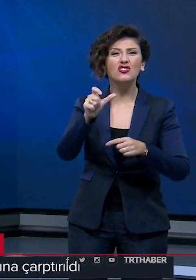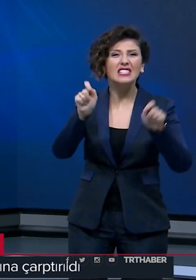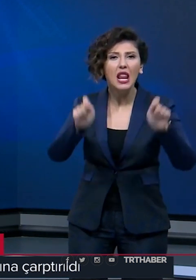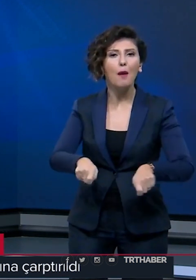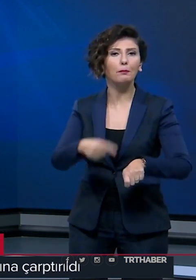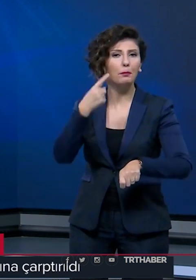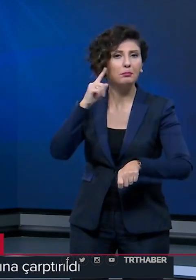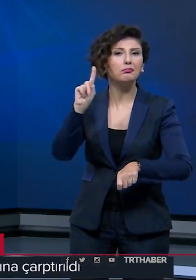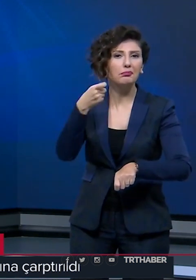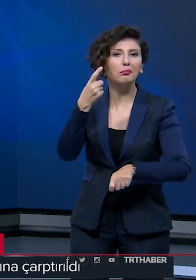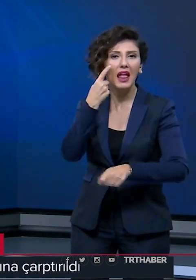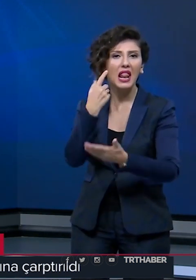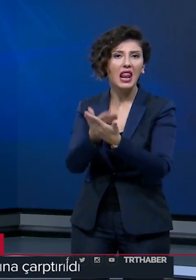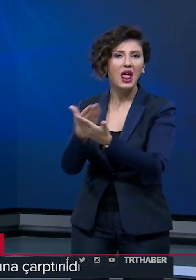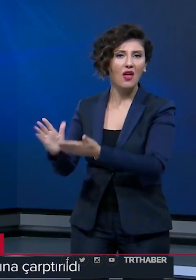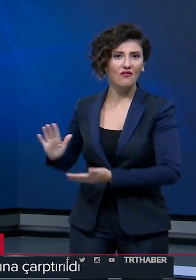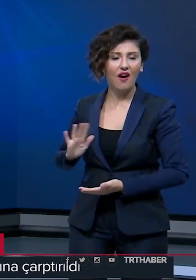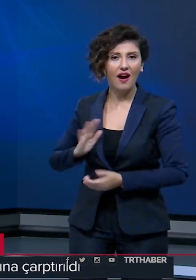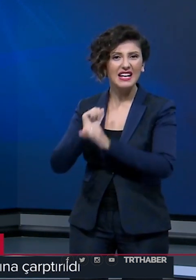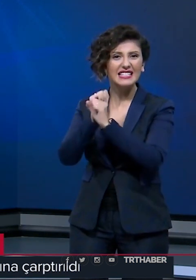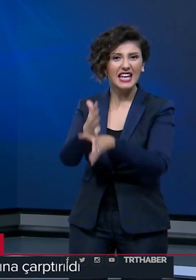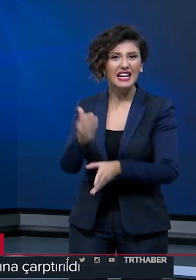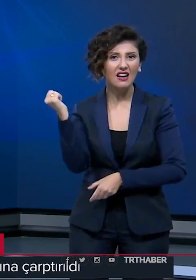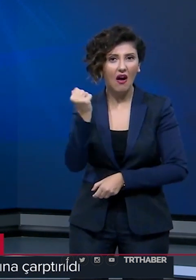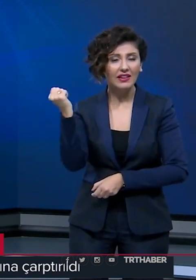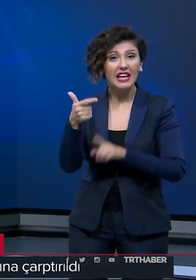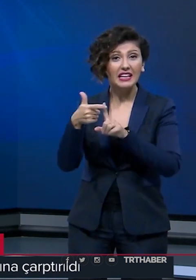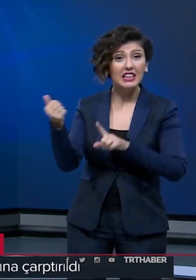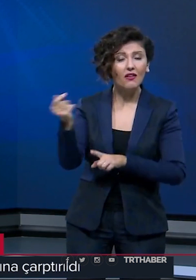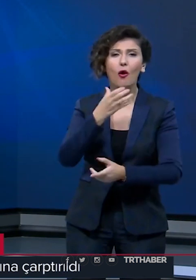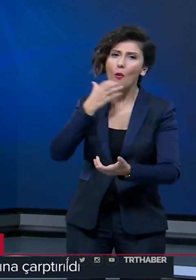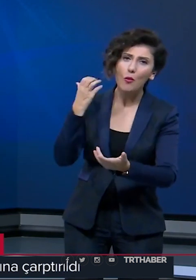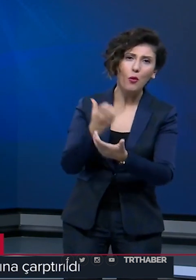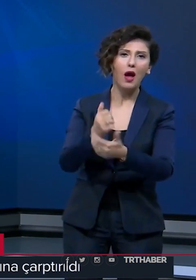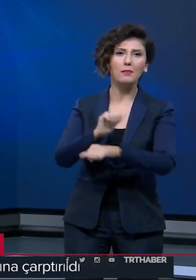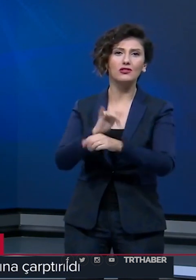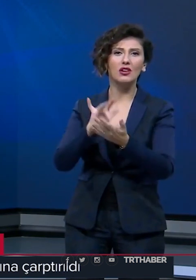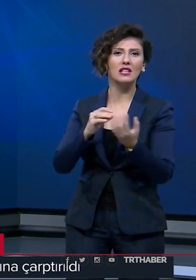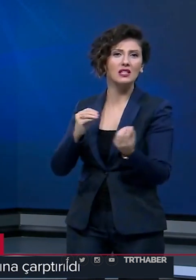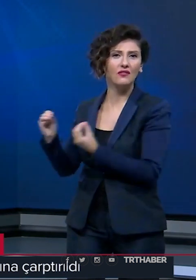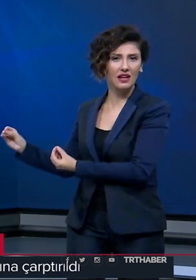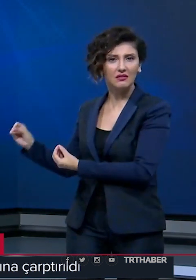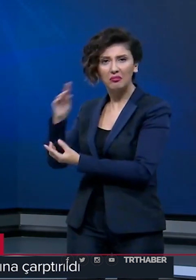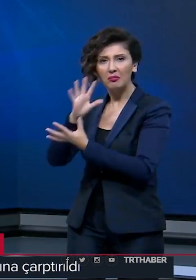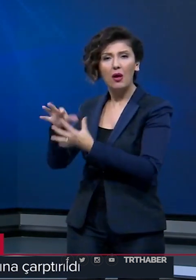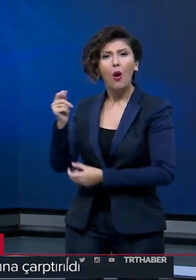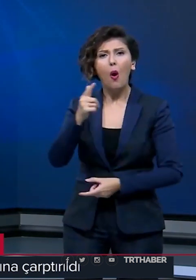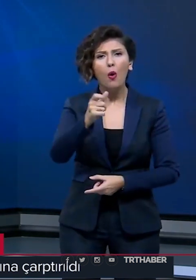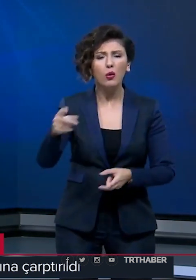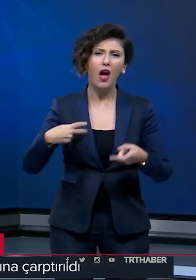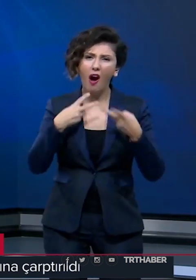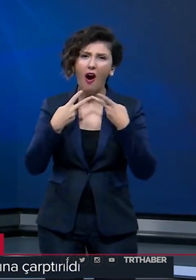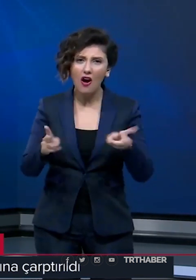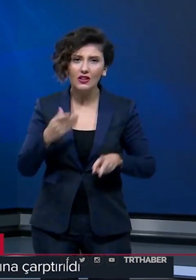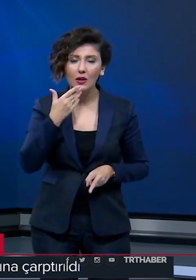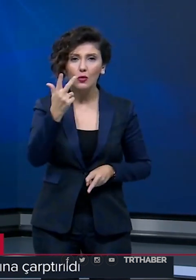istismarda bulunduğuna dair deliller buldu. Seri katil ikinci kez ömür boyu hapis cezasına çarptırıldı. Popkov'un öldürdüğünü